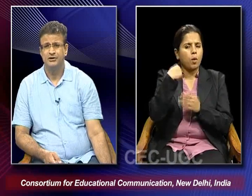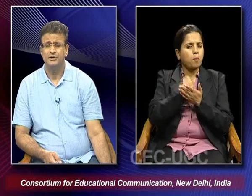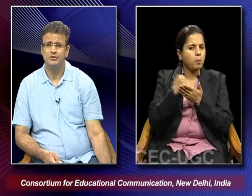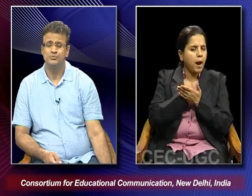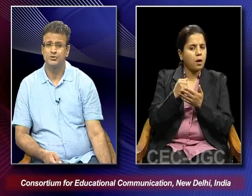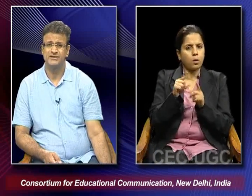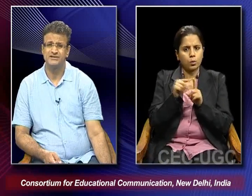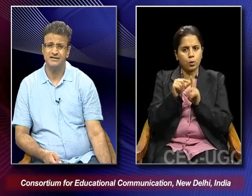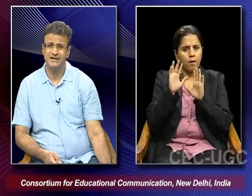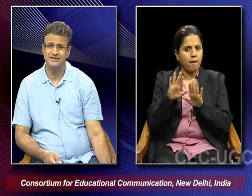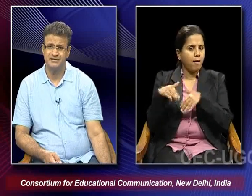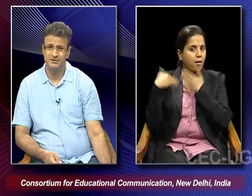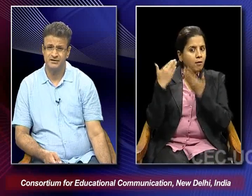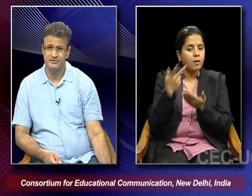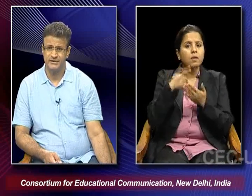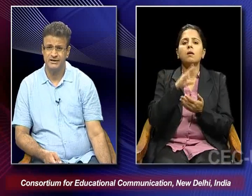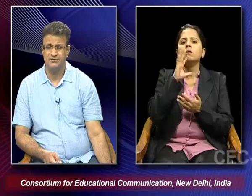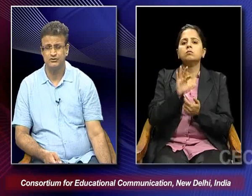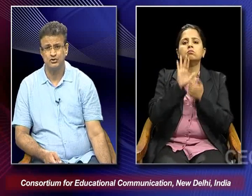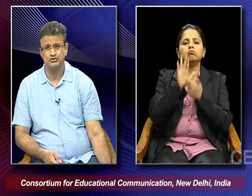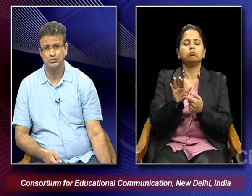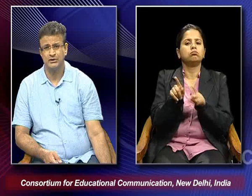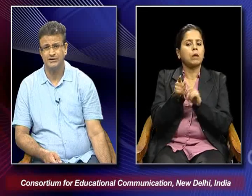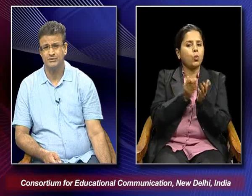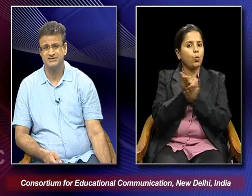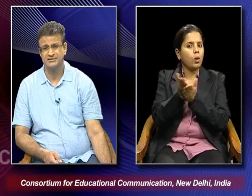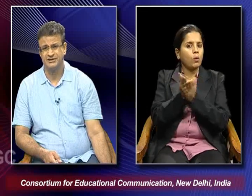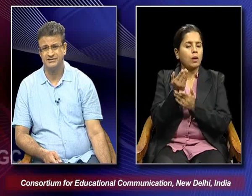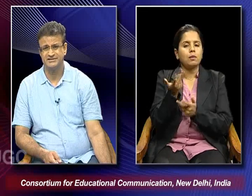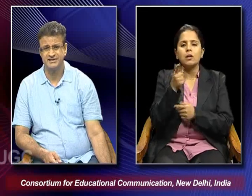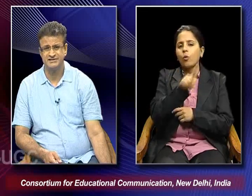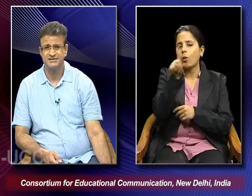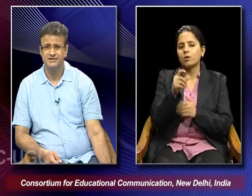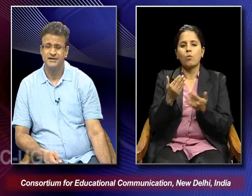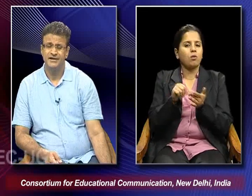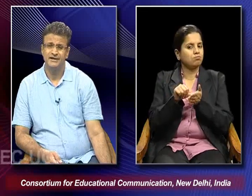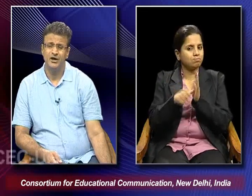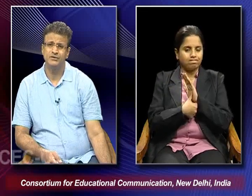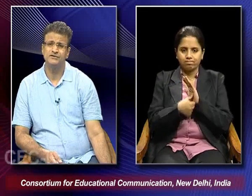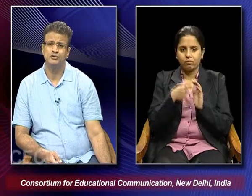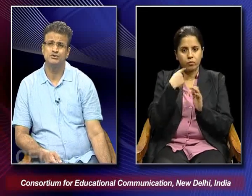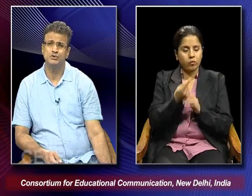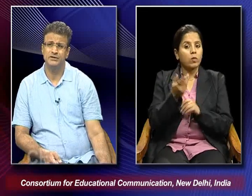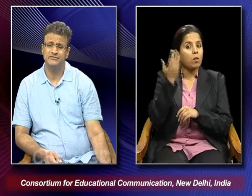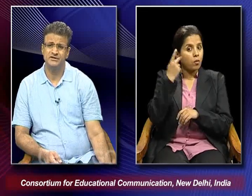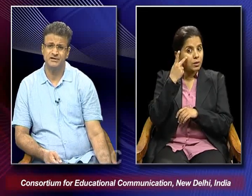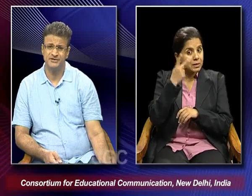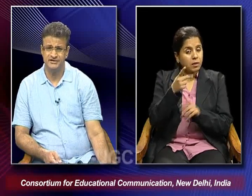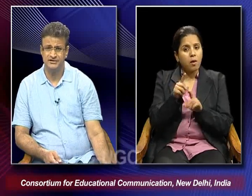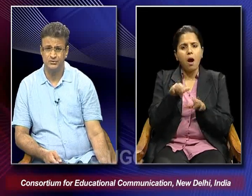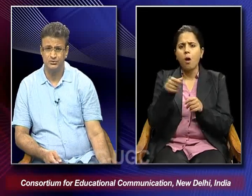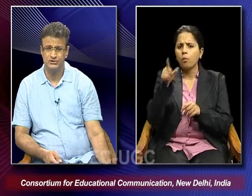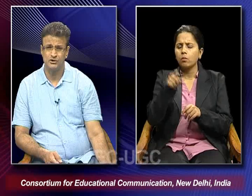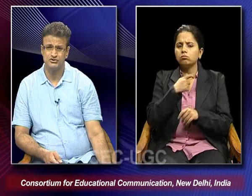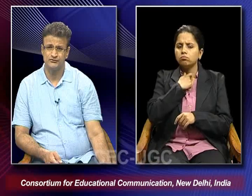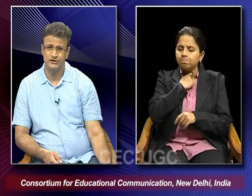to portray the reality in a particular way was also unquestionable in that sense. And how they were also in a way committed